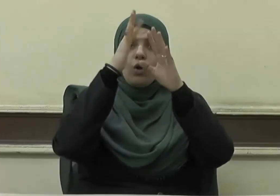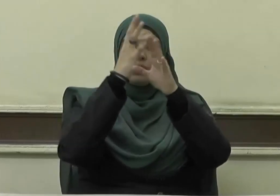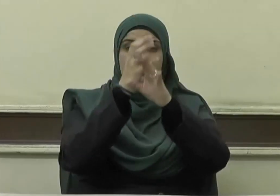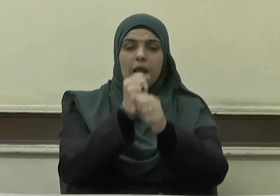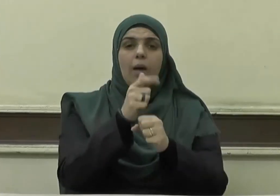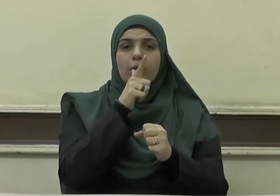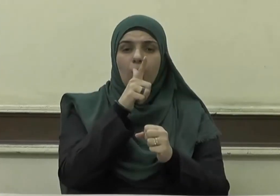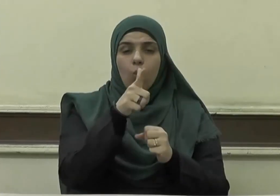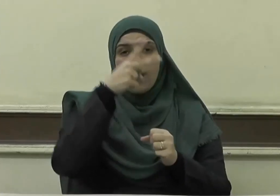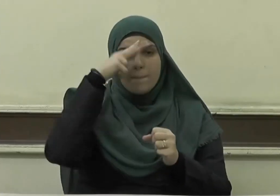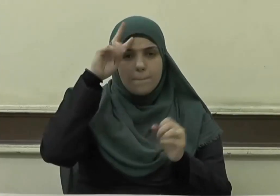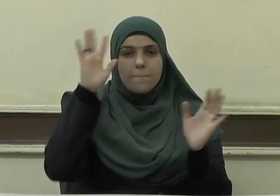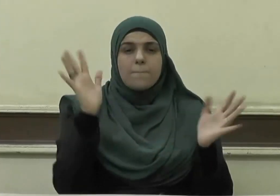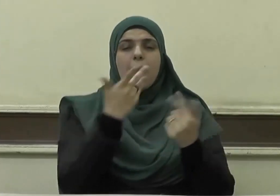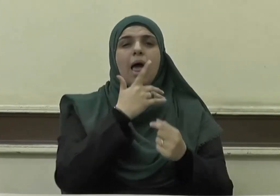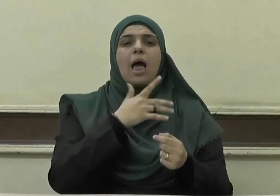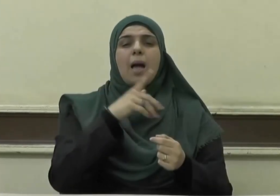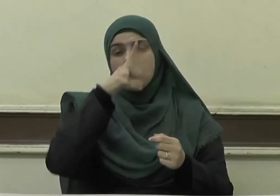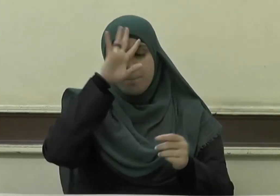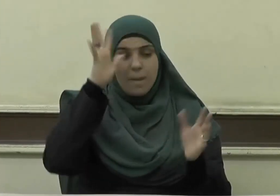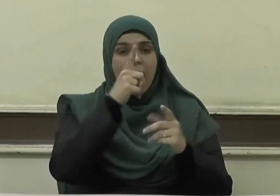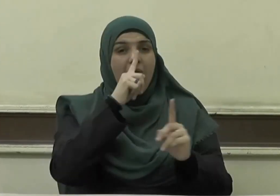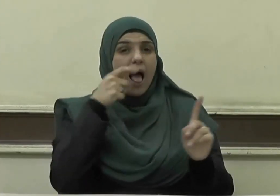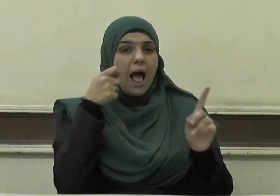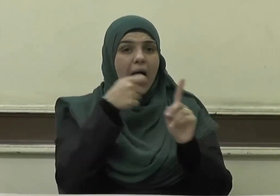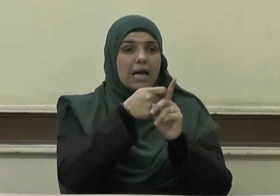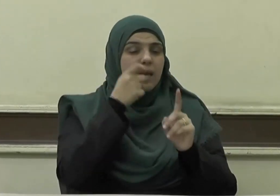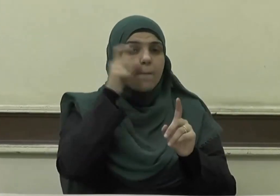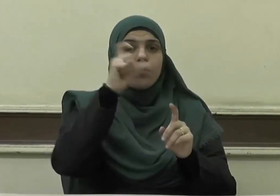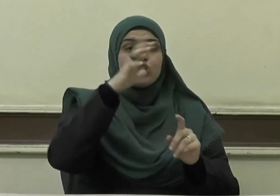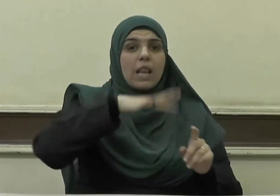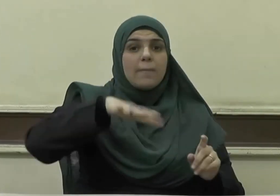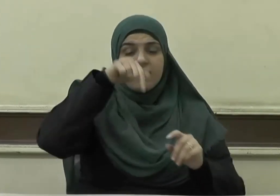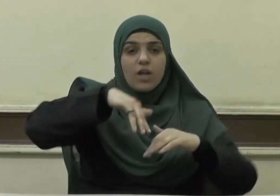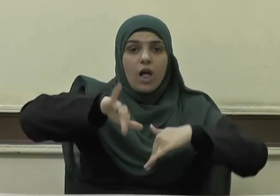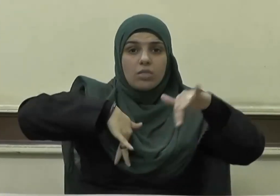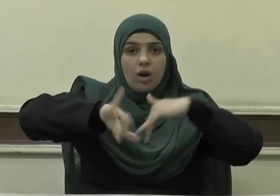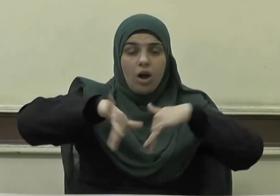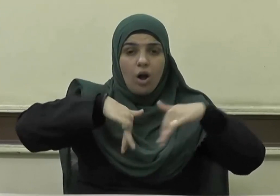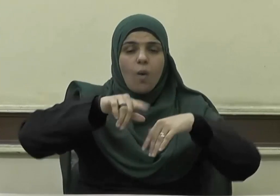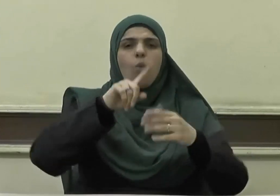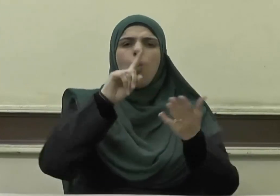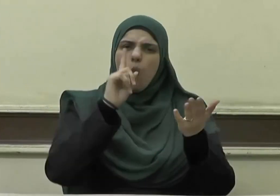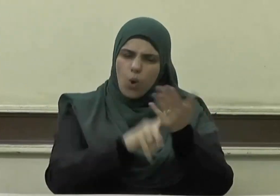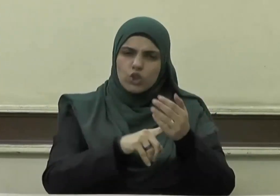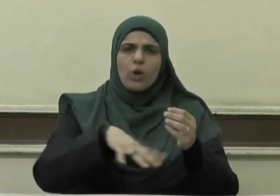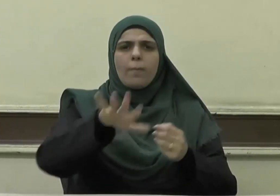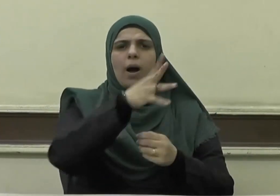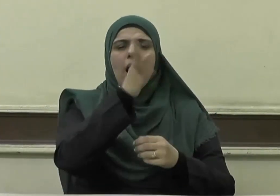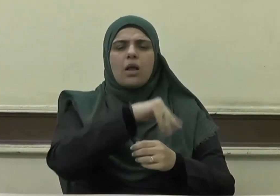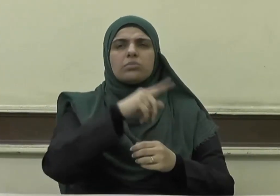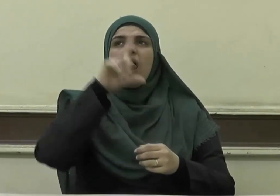من آذى المسلمين في طرقهم وجبت عليه لعنتهم